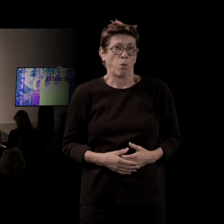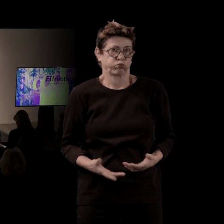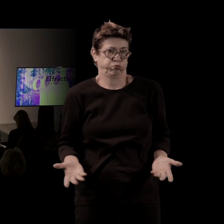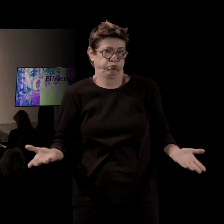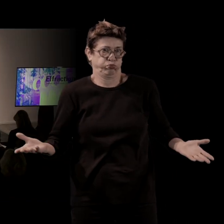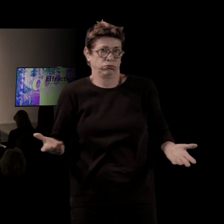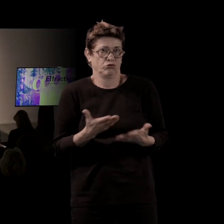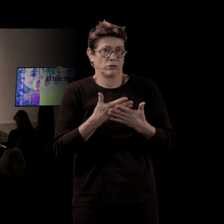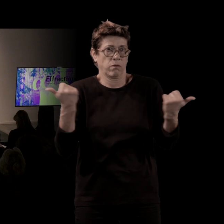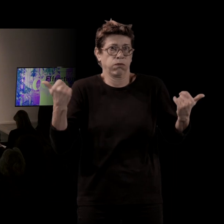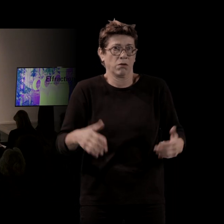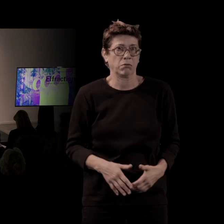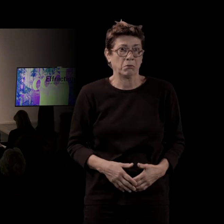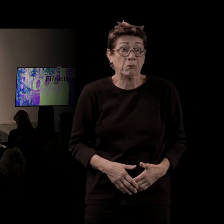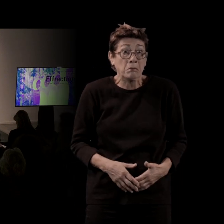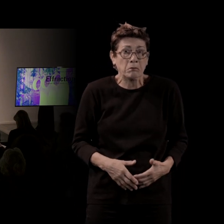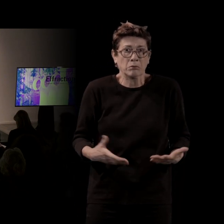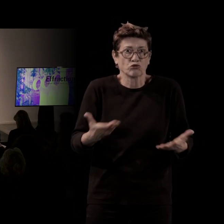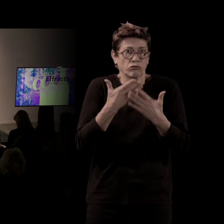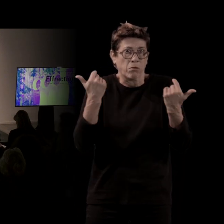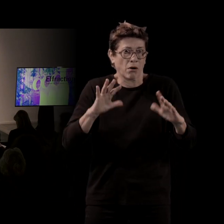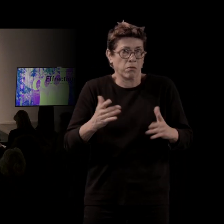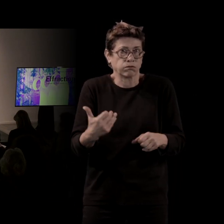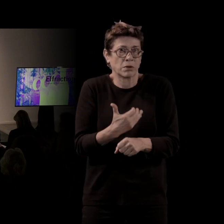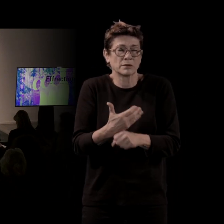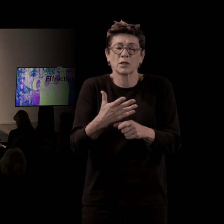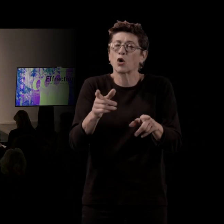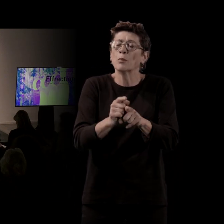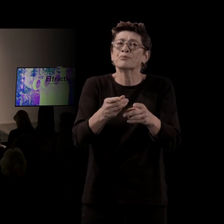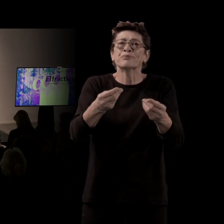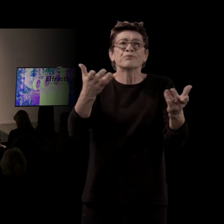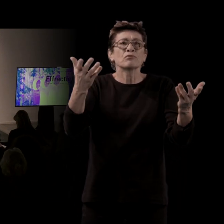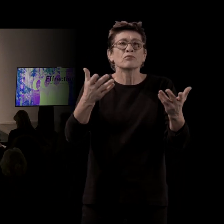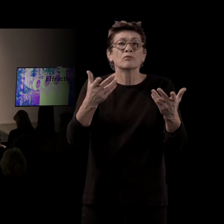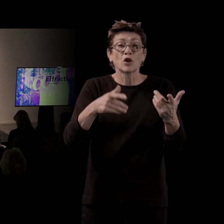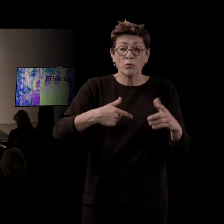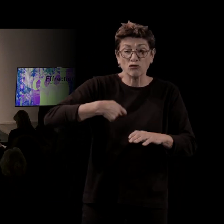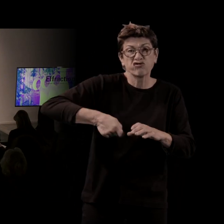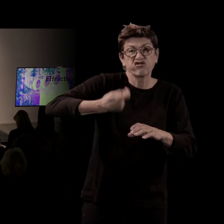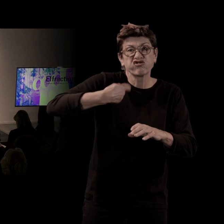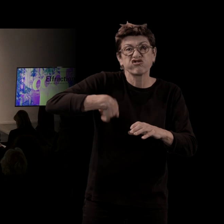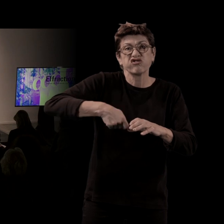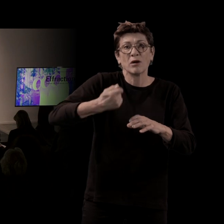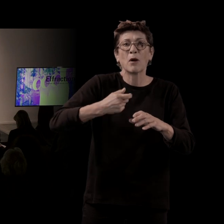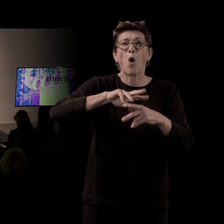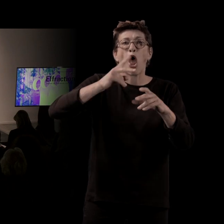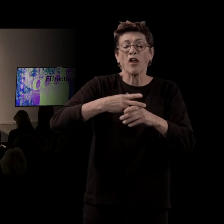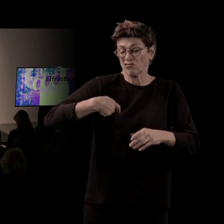bout, j'ai l'impression que c'est assez mou. C'est comme si vous avez fait une mayonnaise et vous espérez que ça va prendre, mais ça prend à la fin.